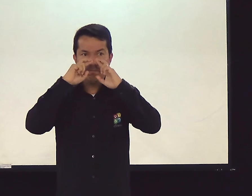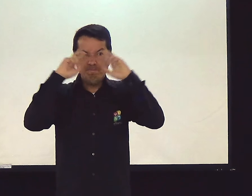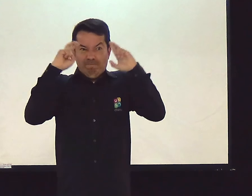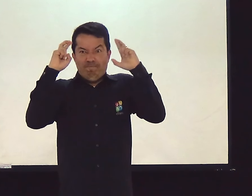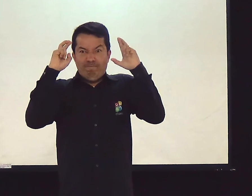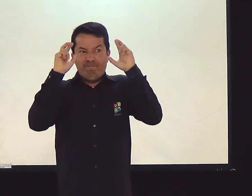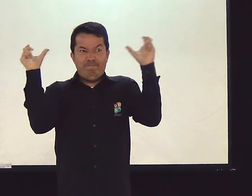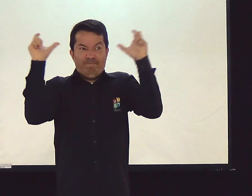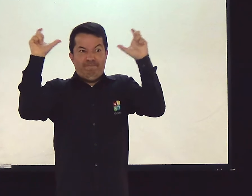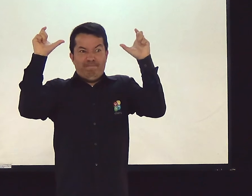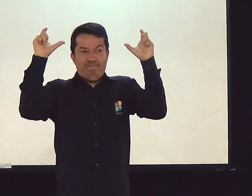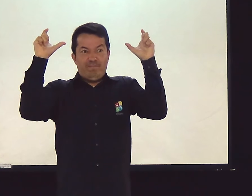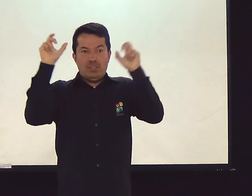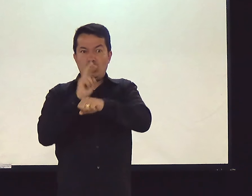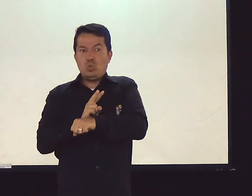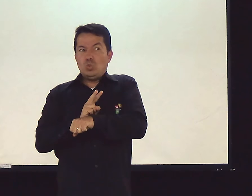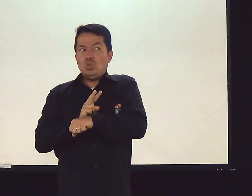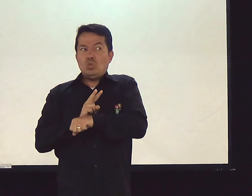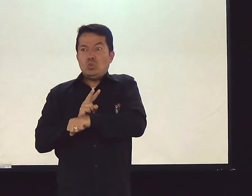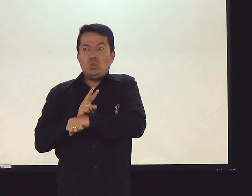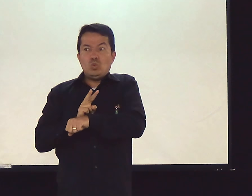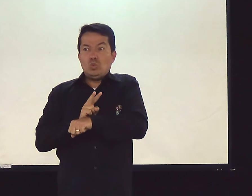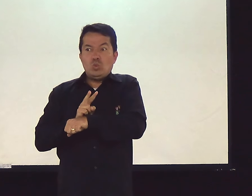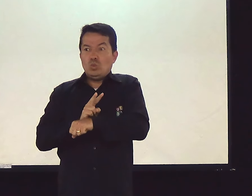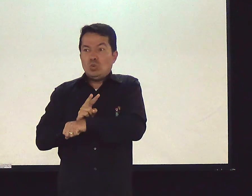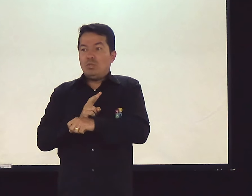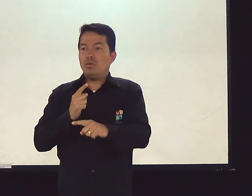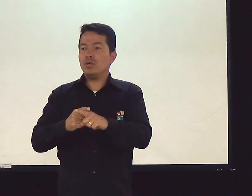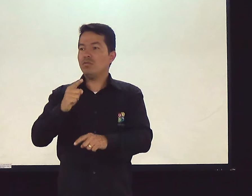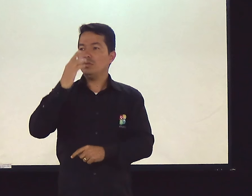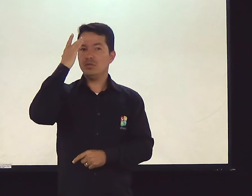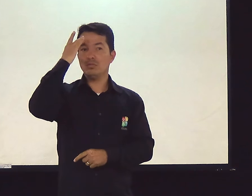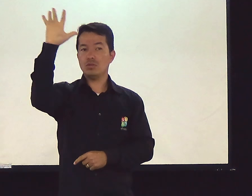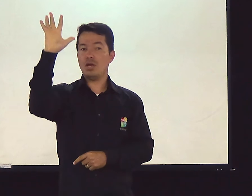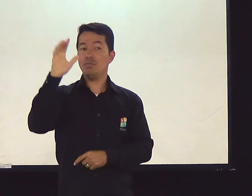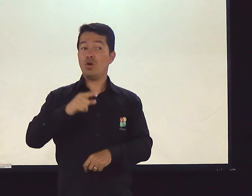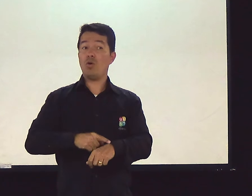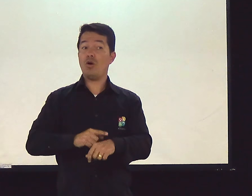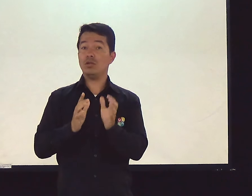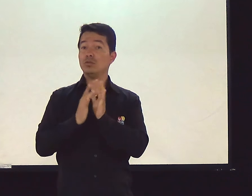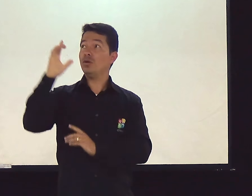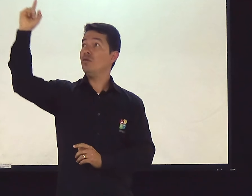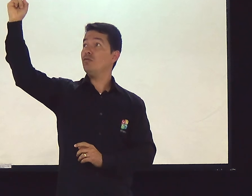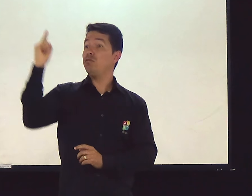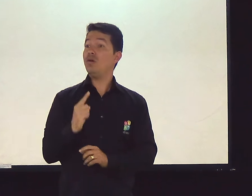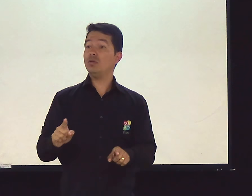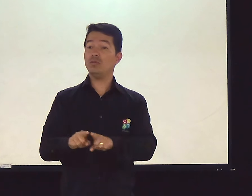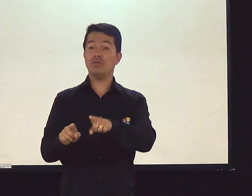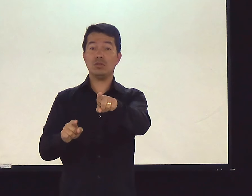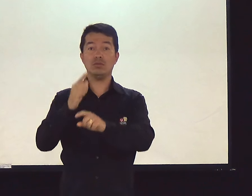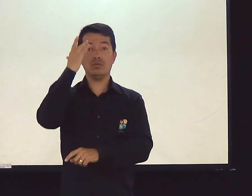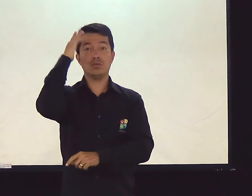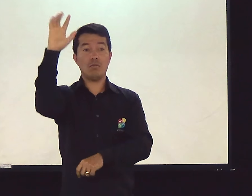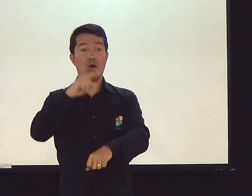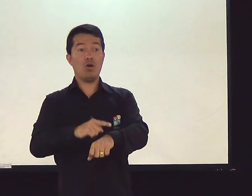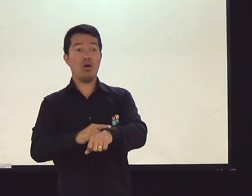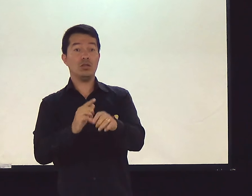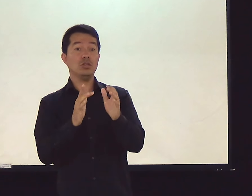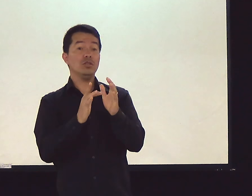Jesus fala para vocês precisarem atenção o tempo todo. Cuide-se, vigie-se o tempo todo. Porque você não